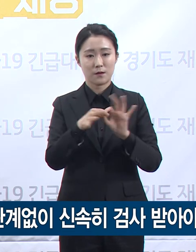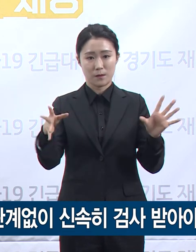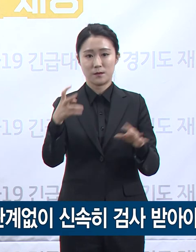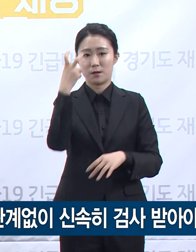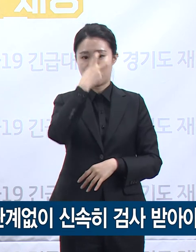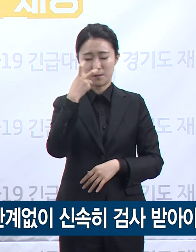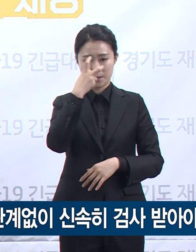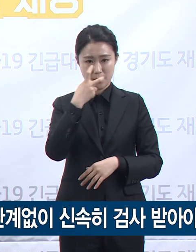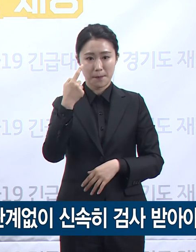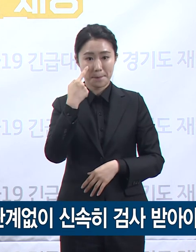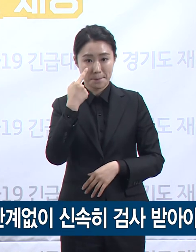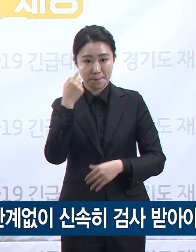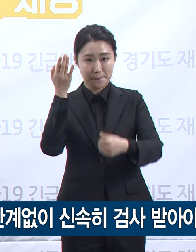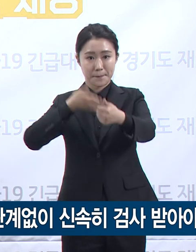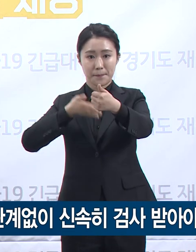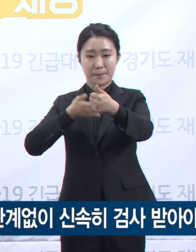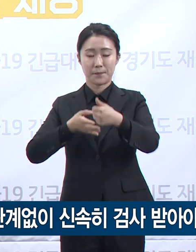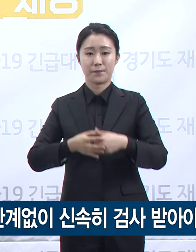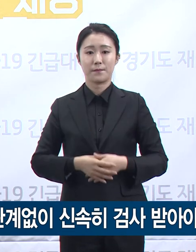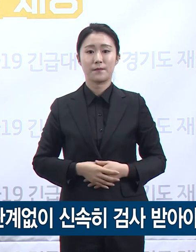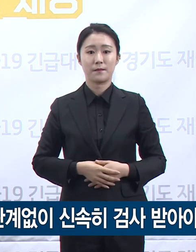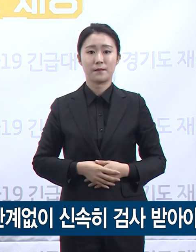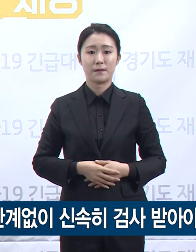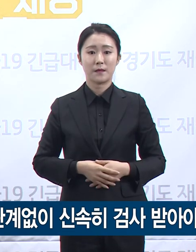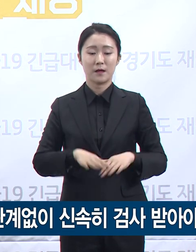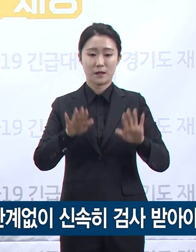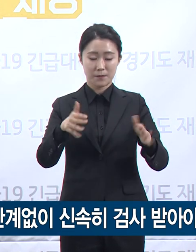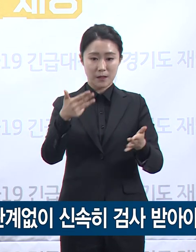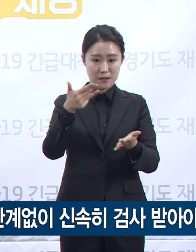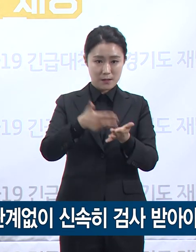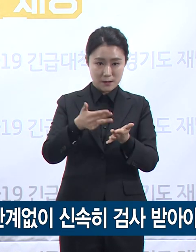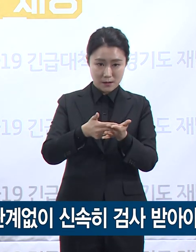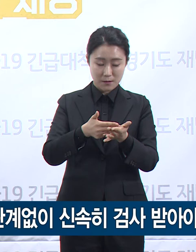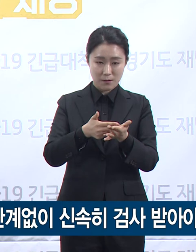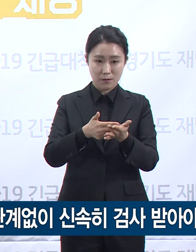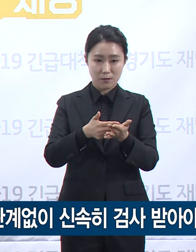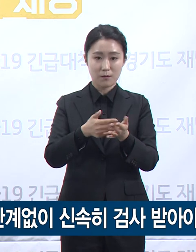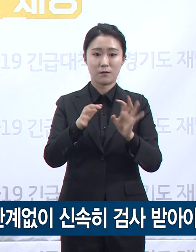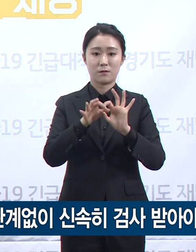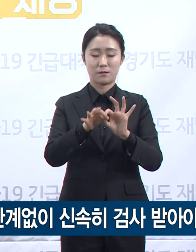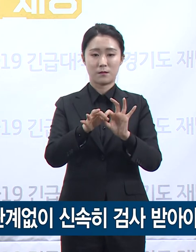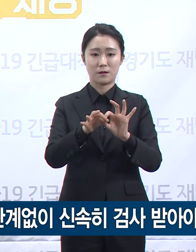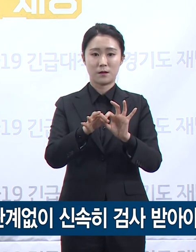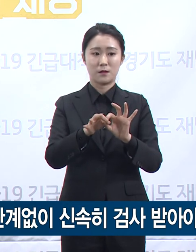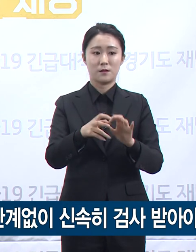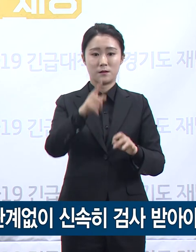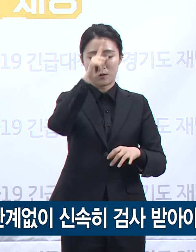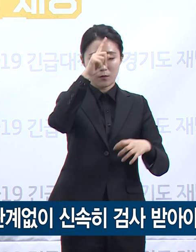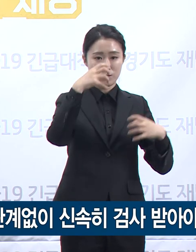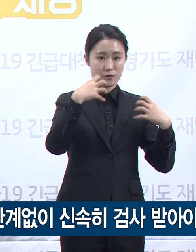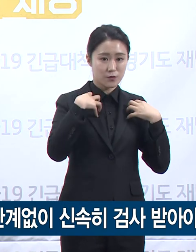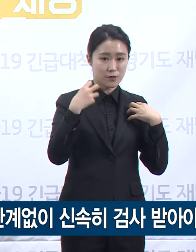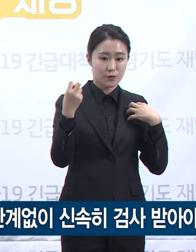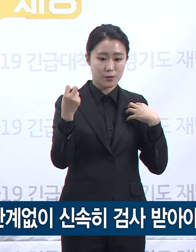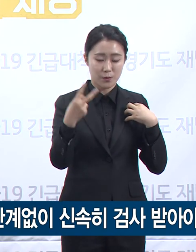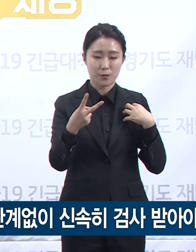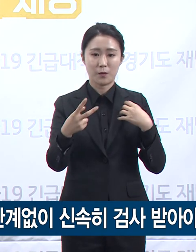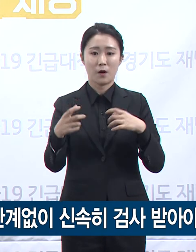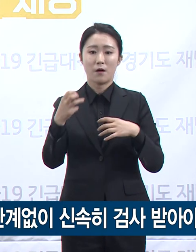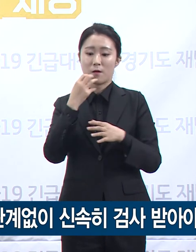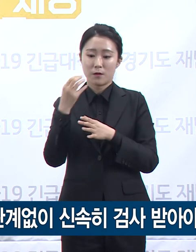바랍니다. 이번 이태원 클러스터 유행 관련해서 정부와 지자체들은 대상지역 확대,